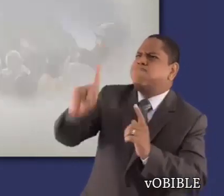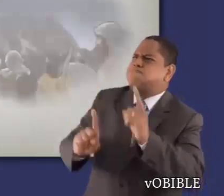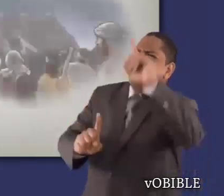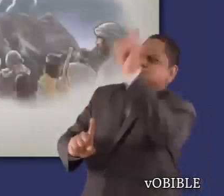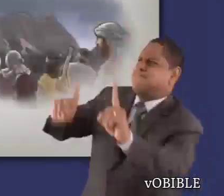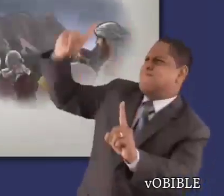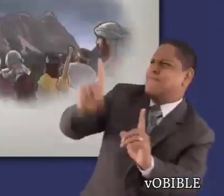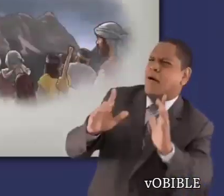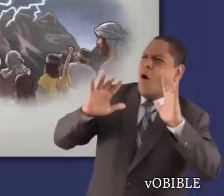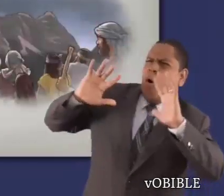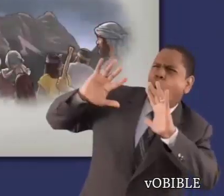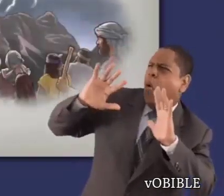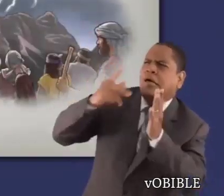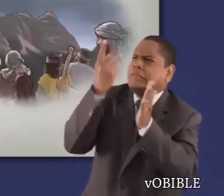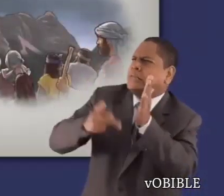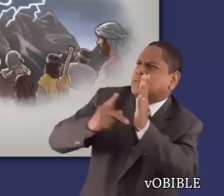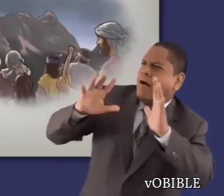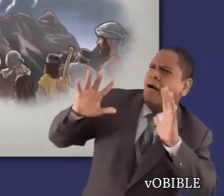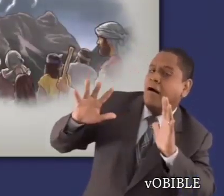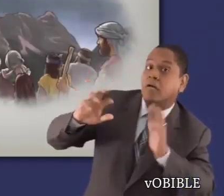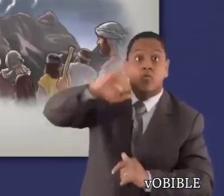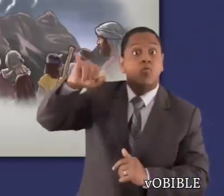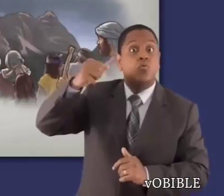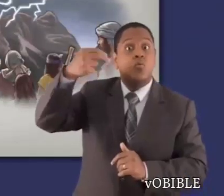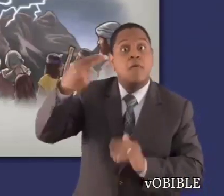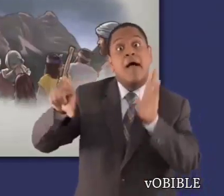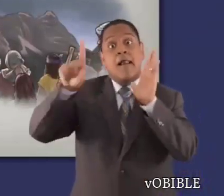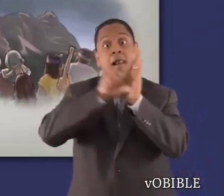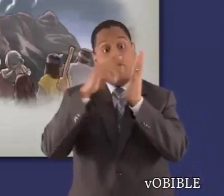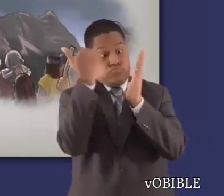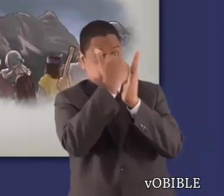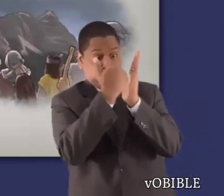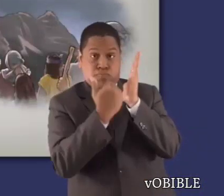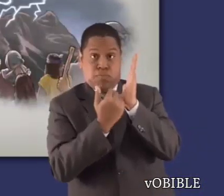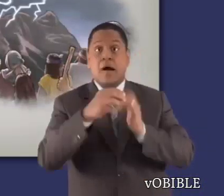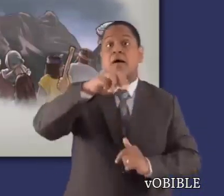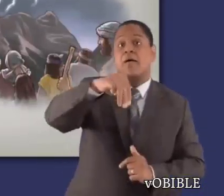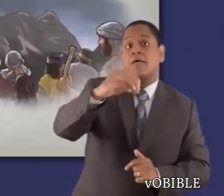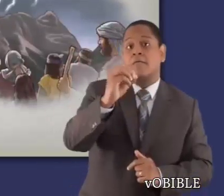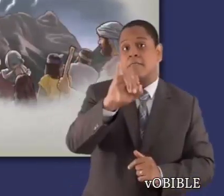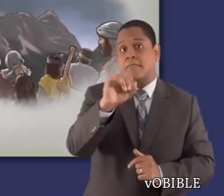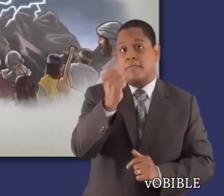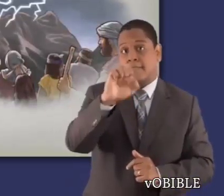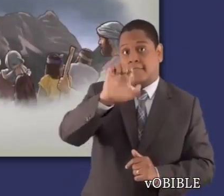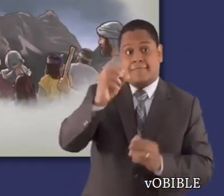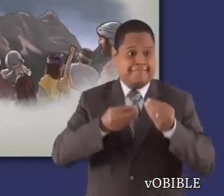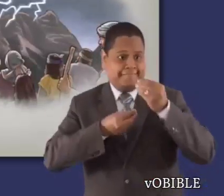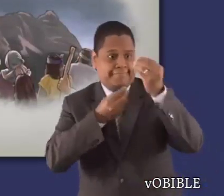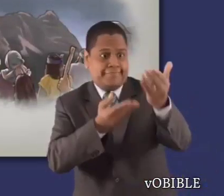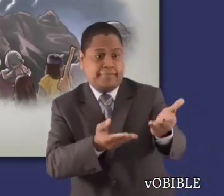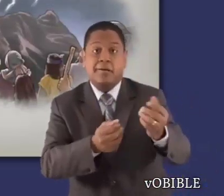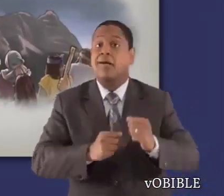el pueblo es testigo de los truenos y los relámpagos, y del sonido del cuerno, y ve cómo del monte Sinaí sale humo